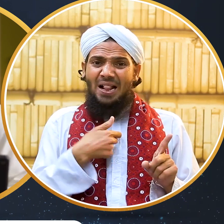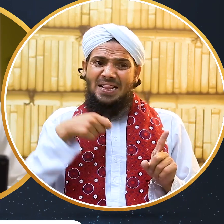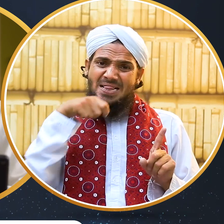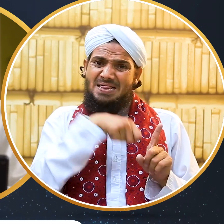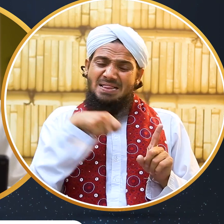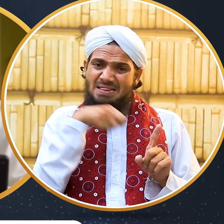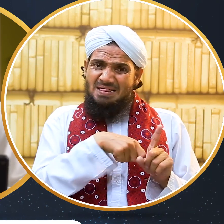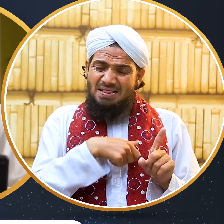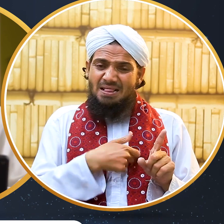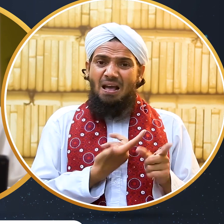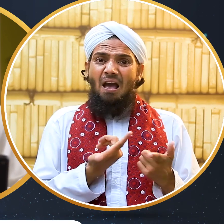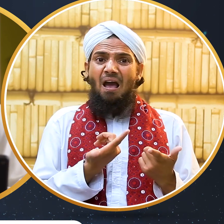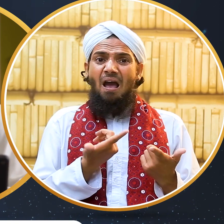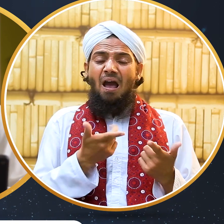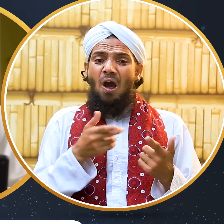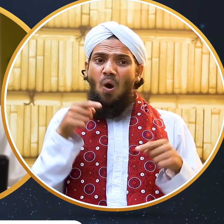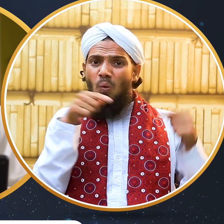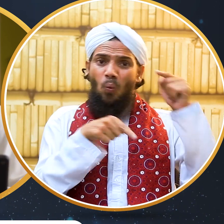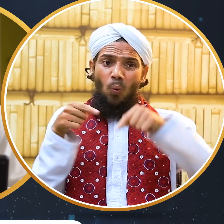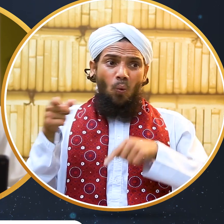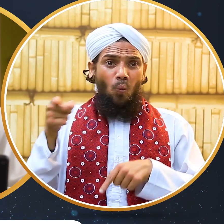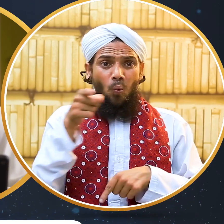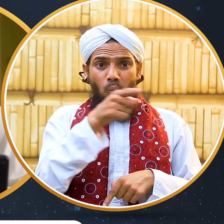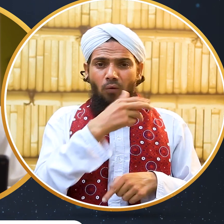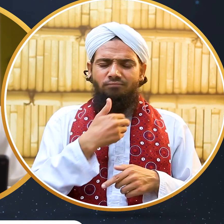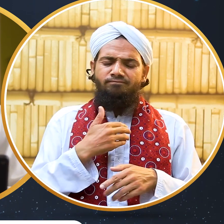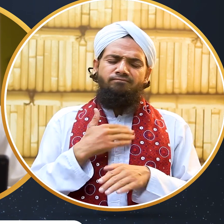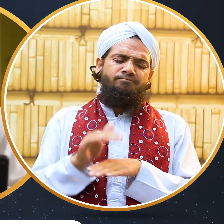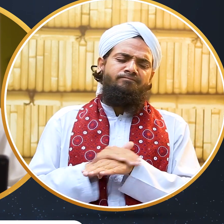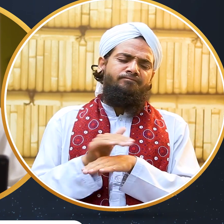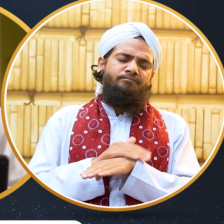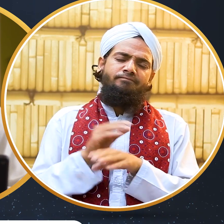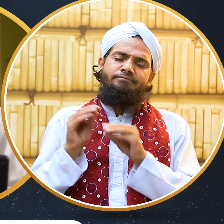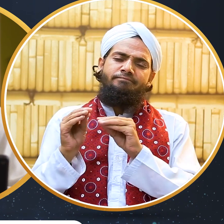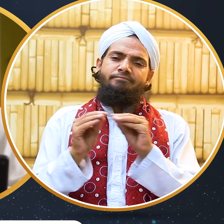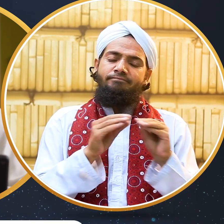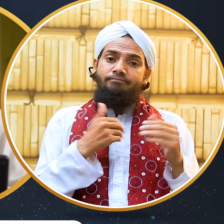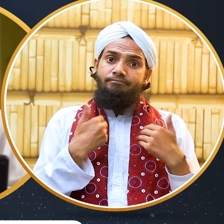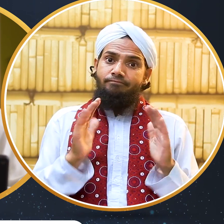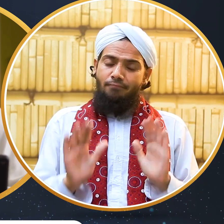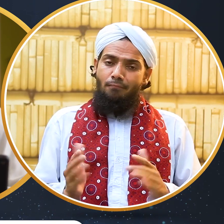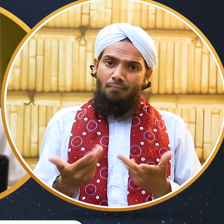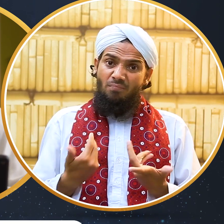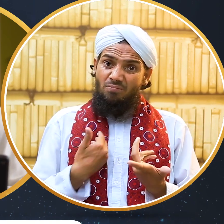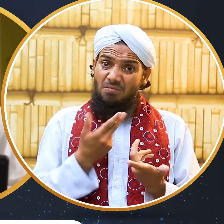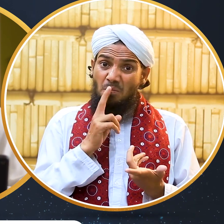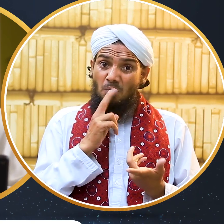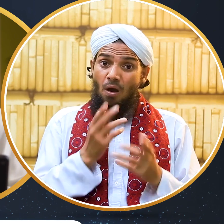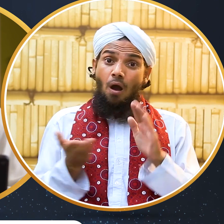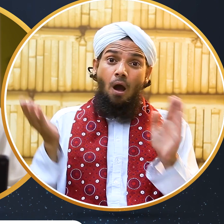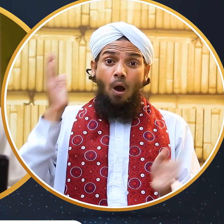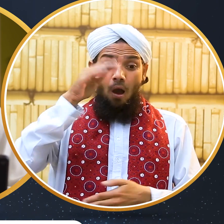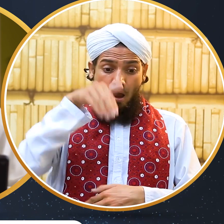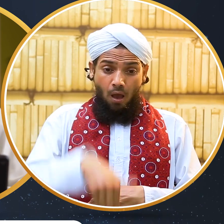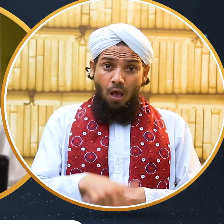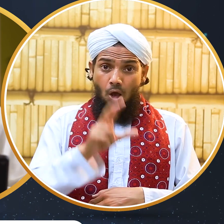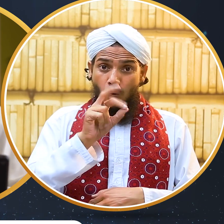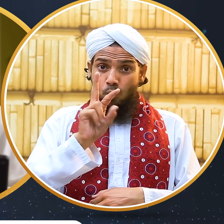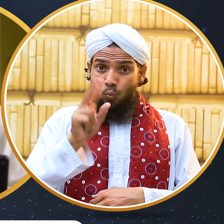کہ جو غیر مسلم پڑوسیوں کے ساتھ تکلیف پہنچانے والے پڑوسیوں کے ساتھ بھی ایسا رویہ رکھتے تھے کہ وہ کلمہ پڑھ کر مسلمان ہو